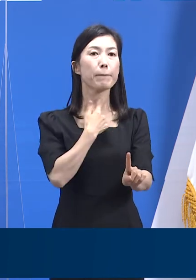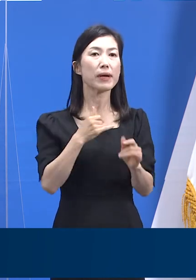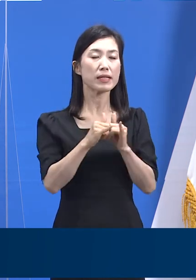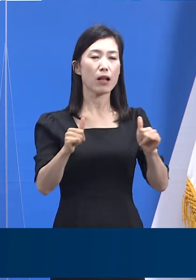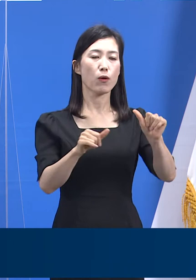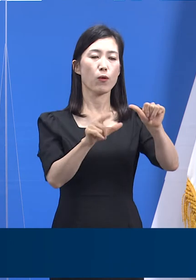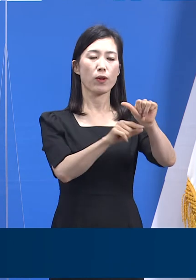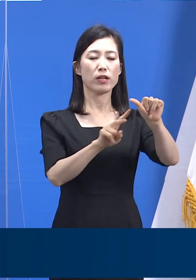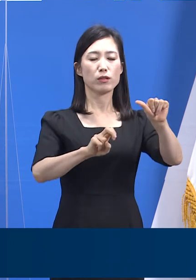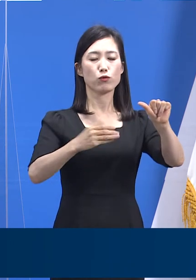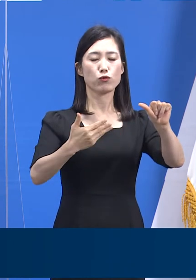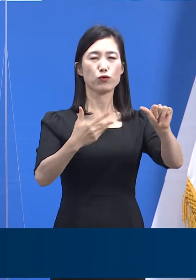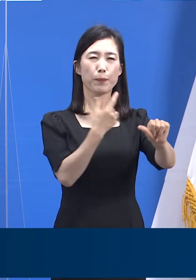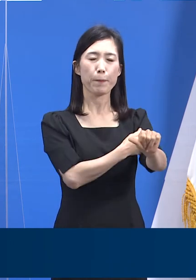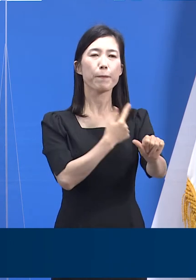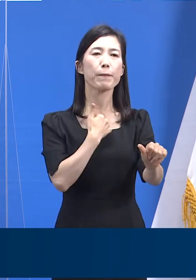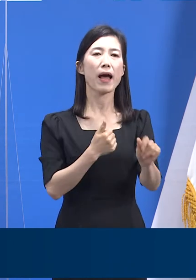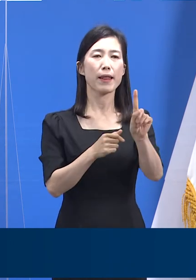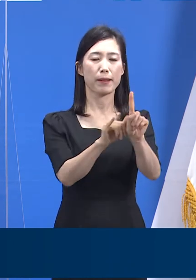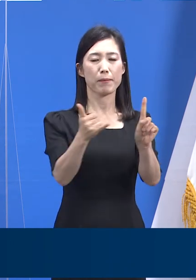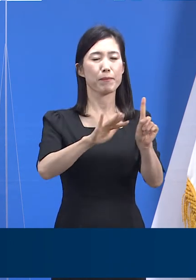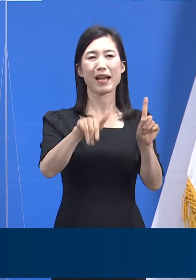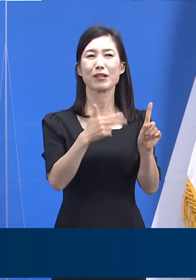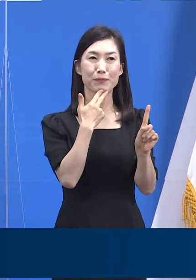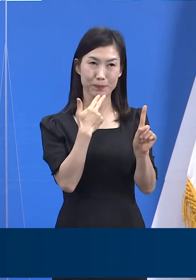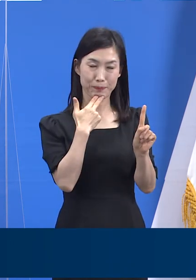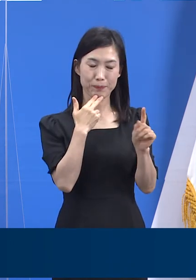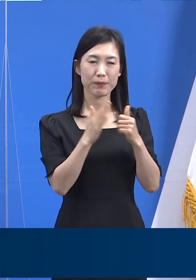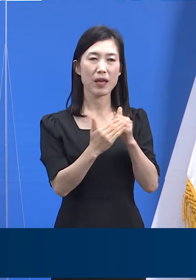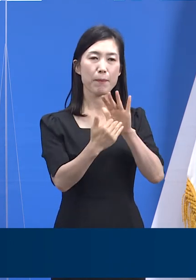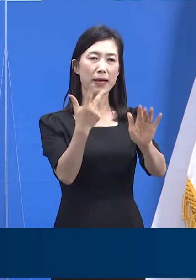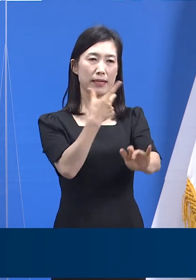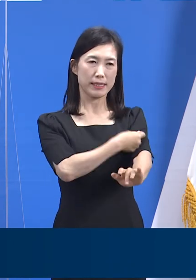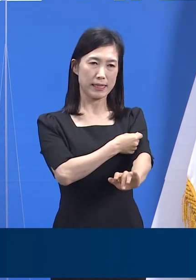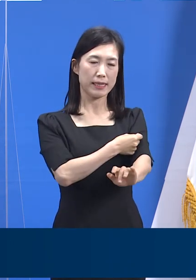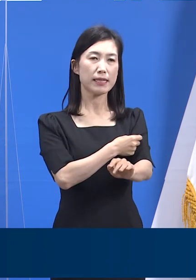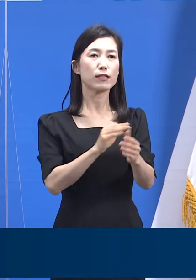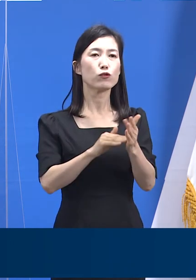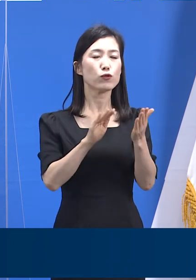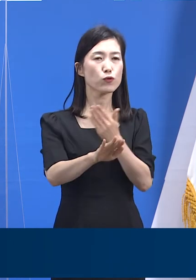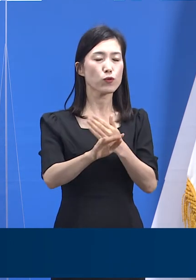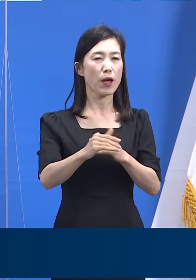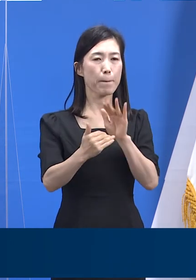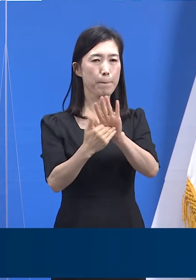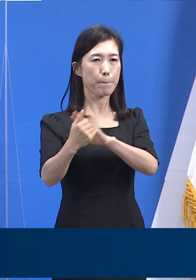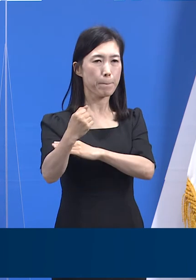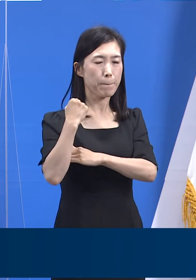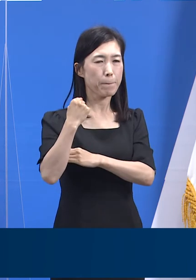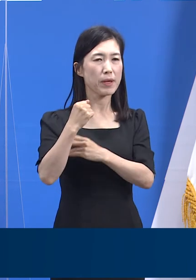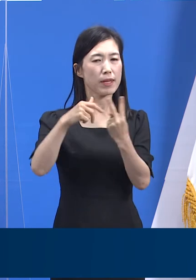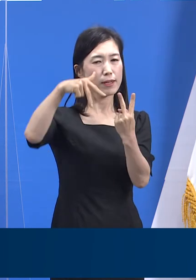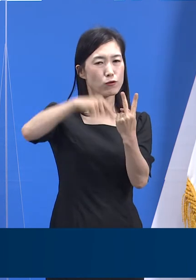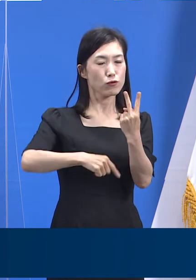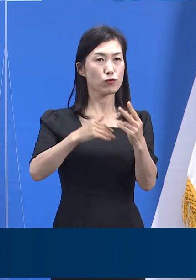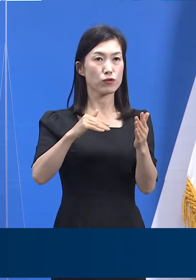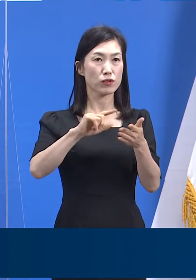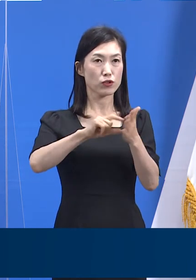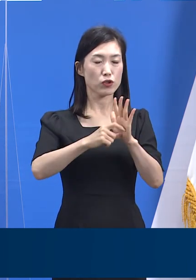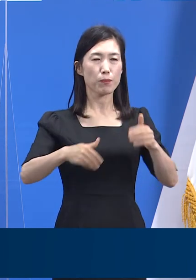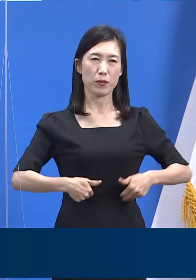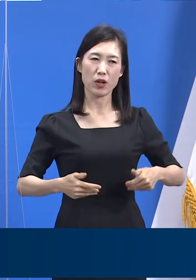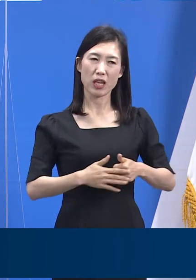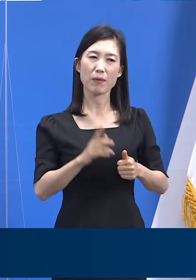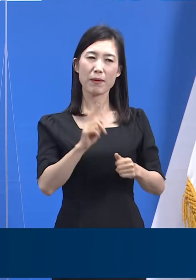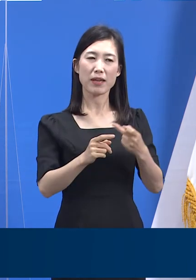29일에 접종받은 한 명이었습니다. 백신 접종 후 항체가 형성될 때까지의 기간을 감안한다면 해당